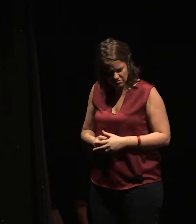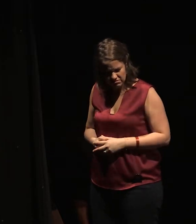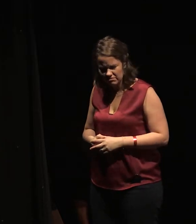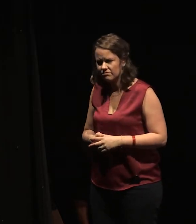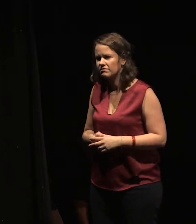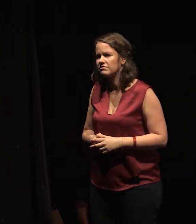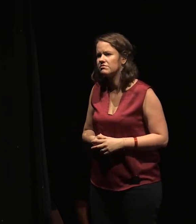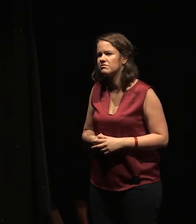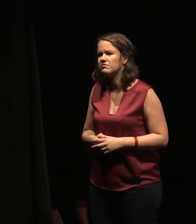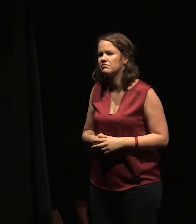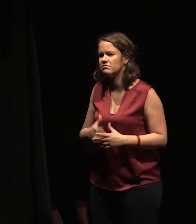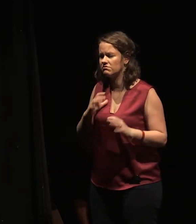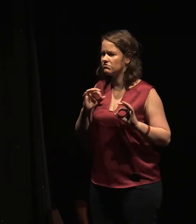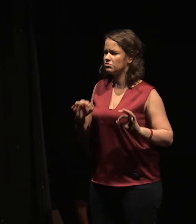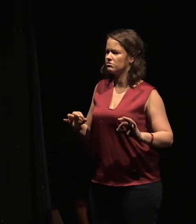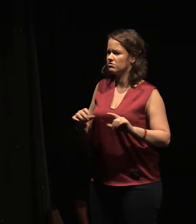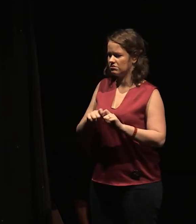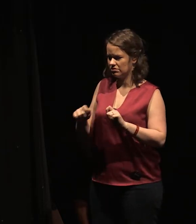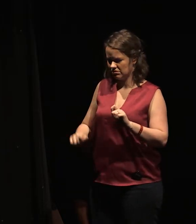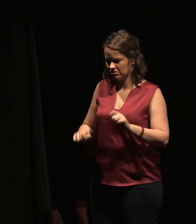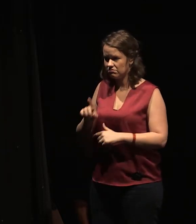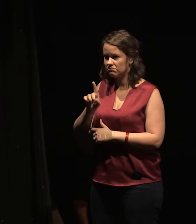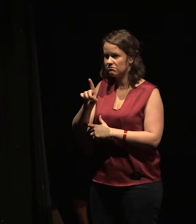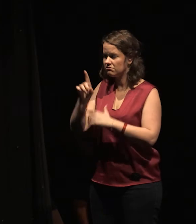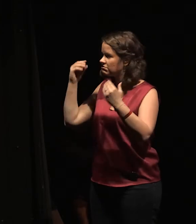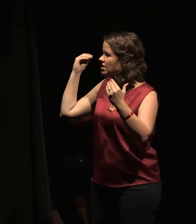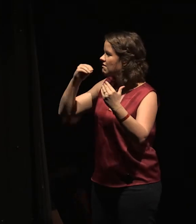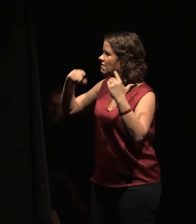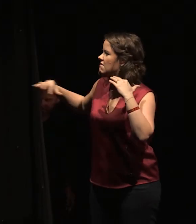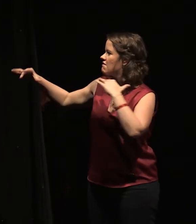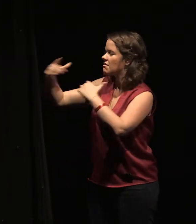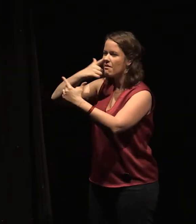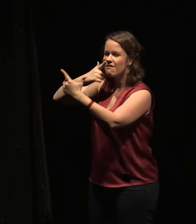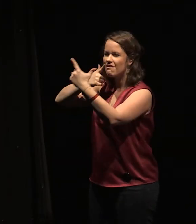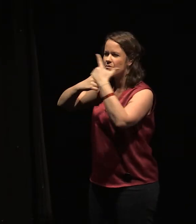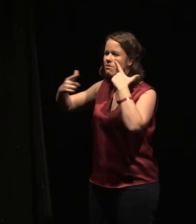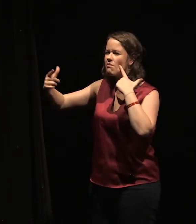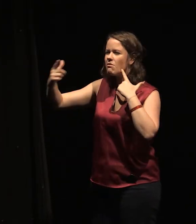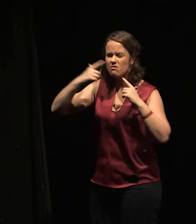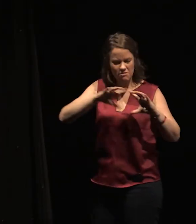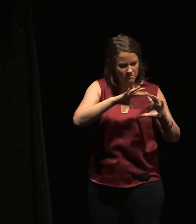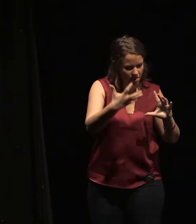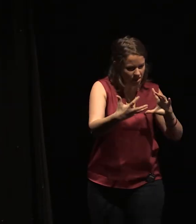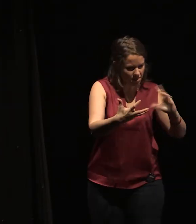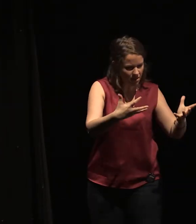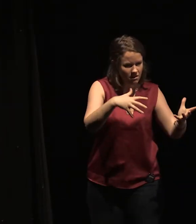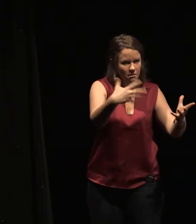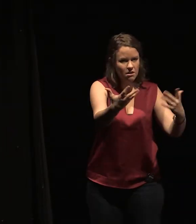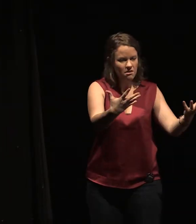Je me peins immobile, les yeux de l'hiver pleuvés, À nous, les pelures d'orange, et derrière moi, le